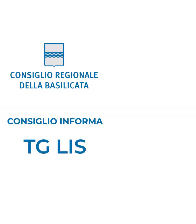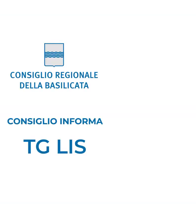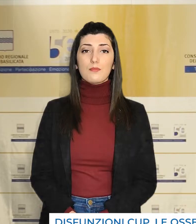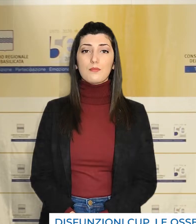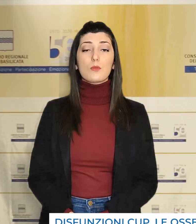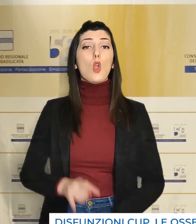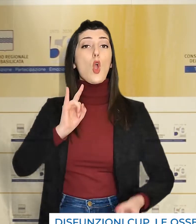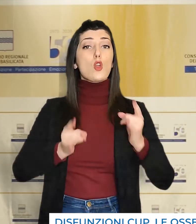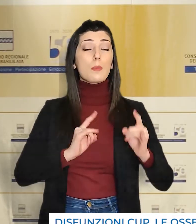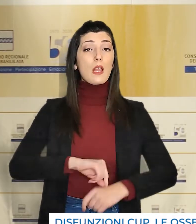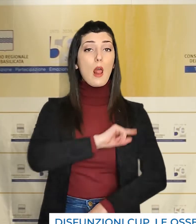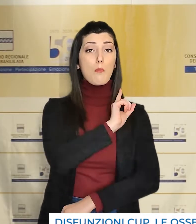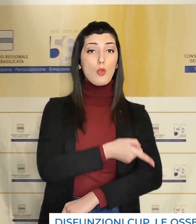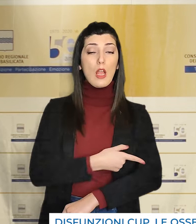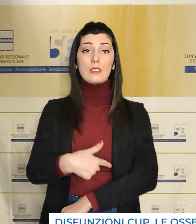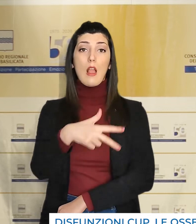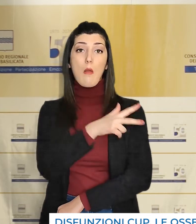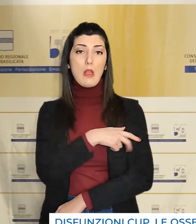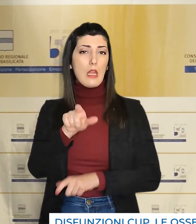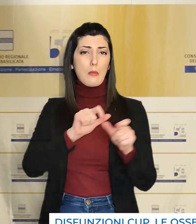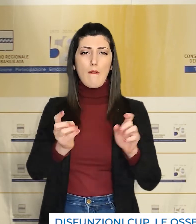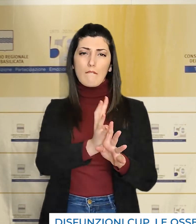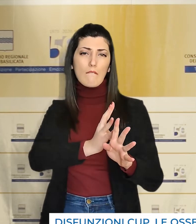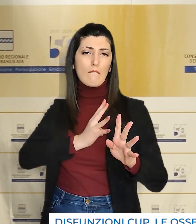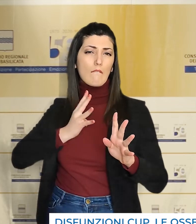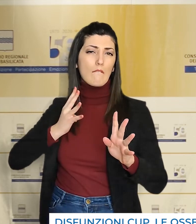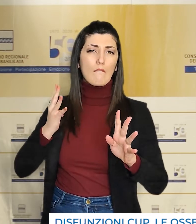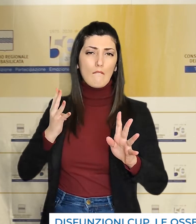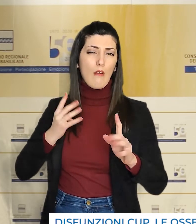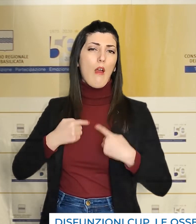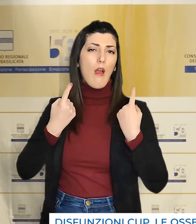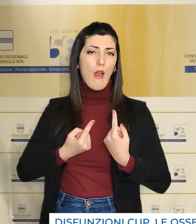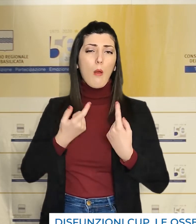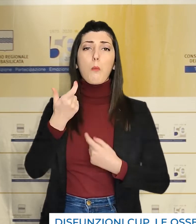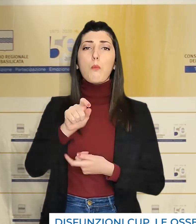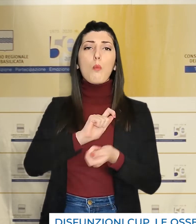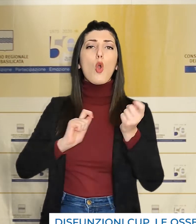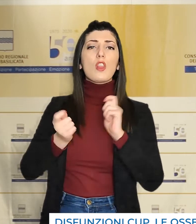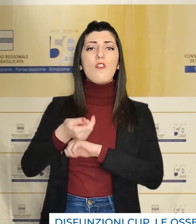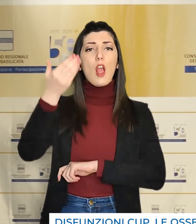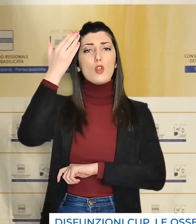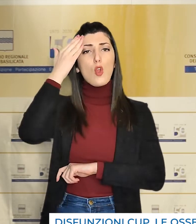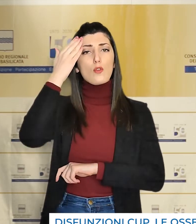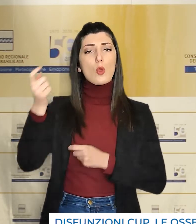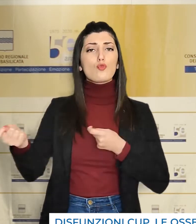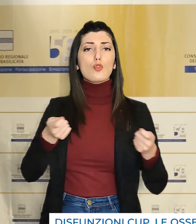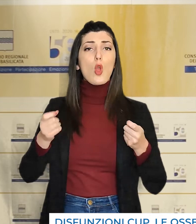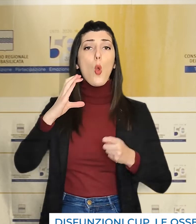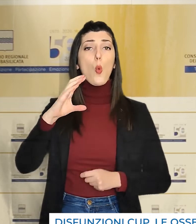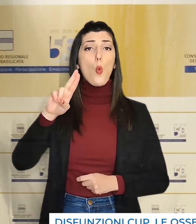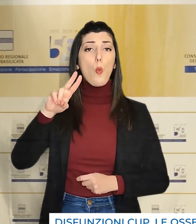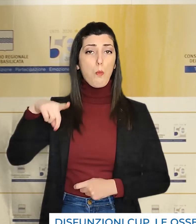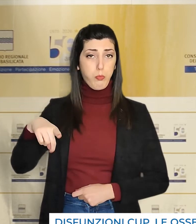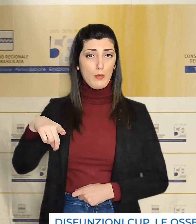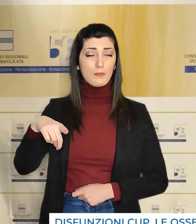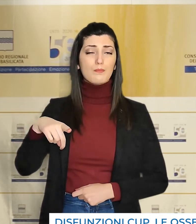Le immagini delle code all'interno degli ospedali di potenza in Matera, createsi a seguito della modifica